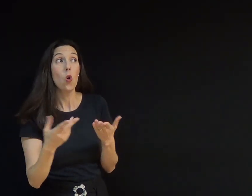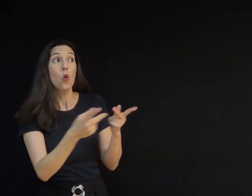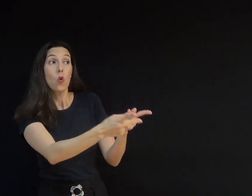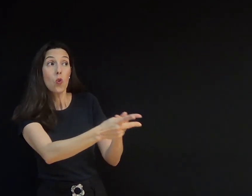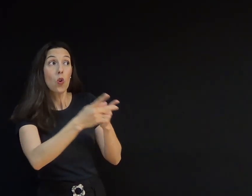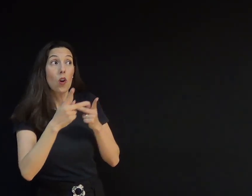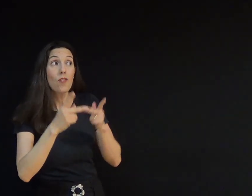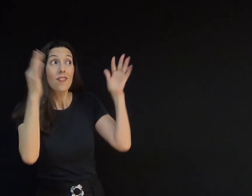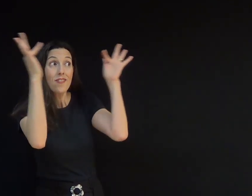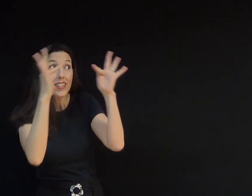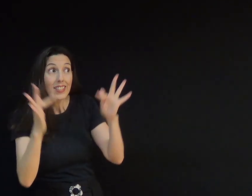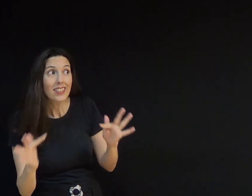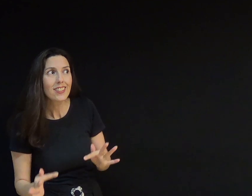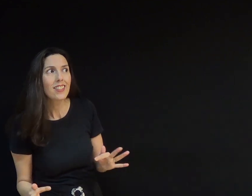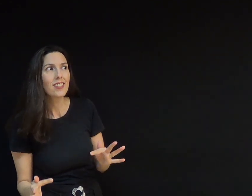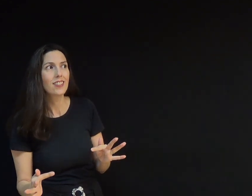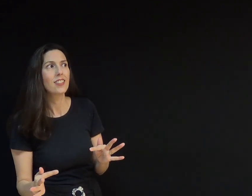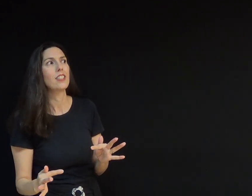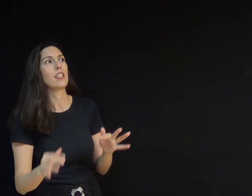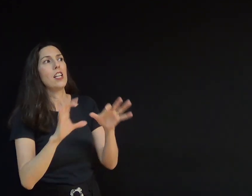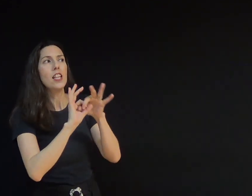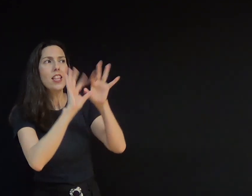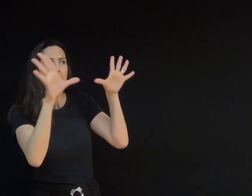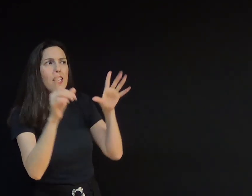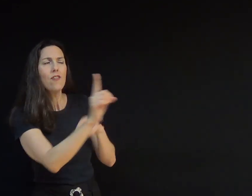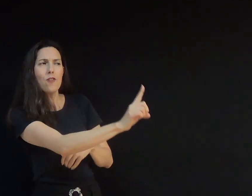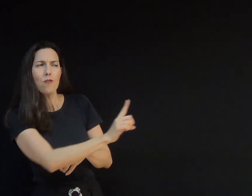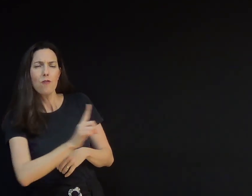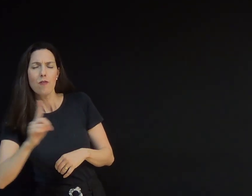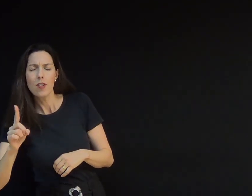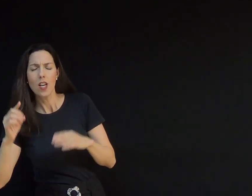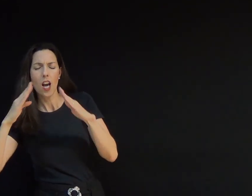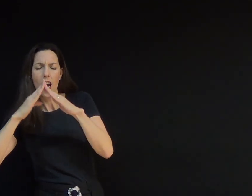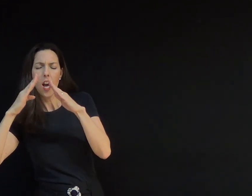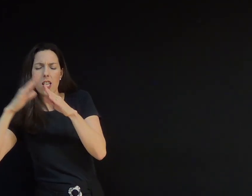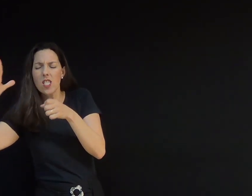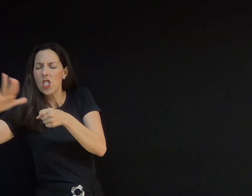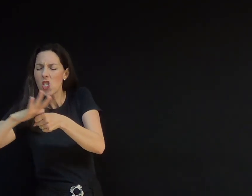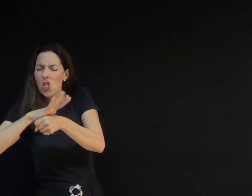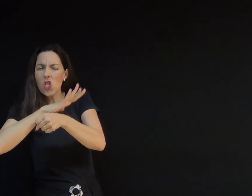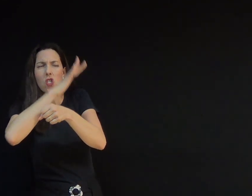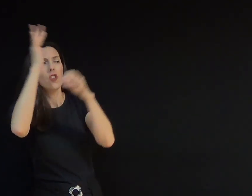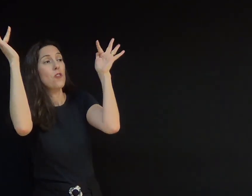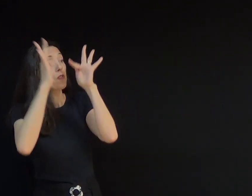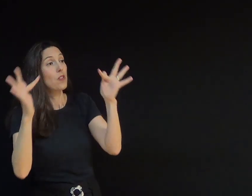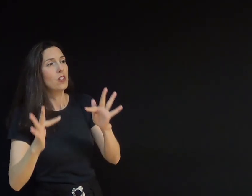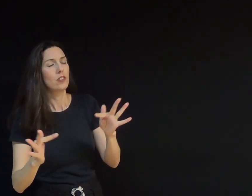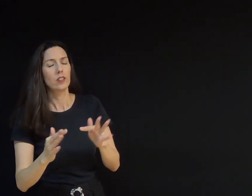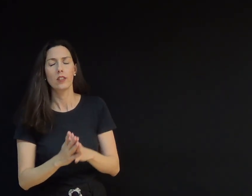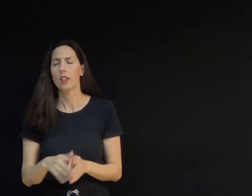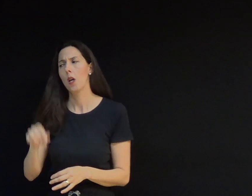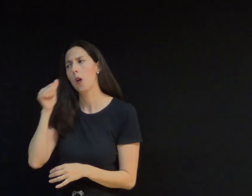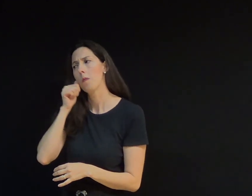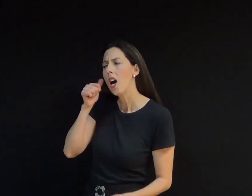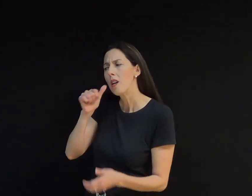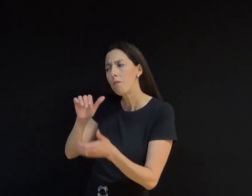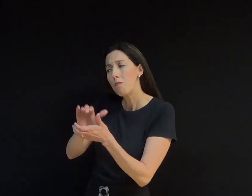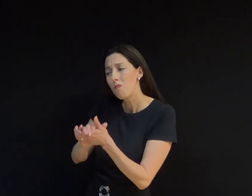vamos convidar Felicidade. Deixe-o vir e encher nossa casa de Felicidade. A esposa discordou. Meu